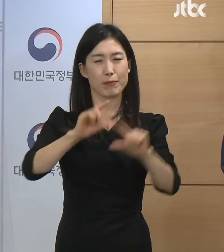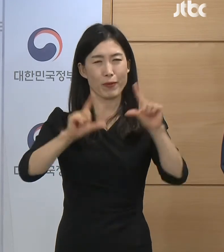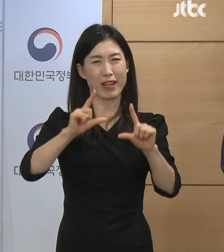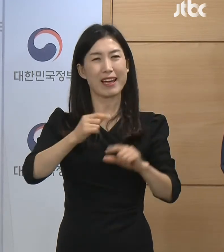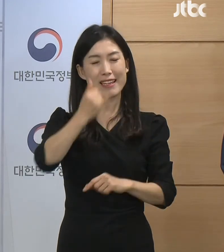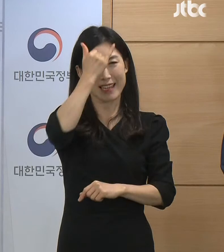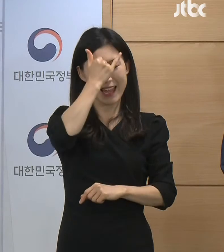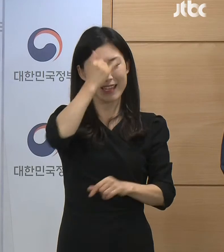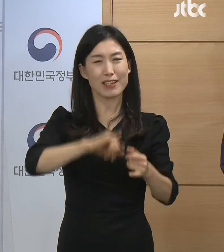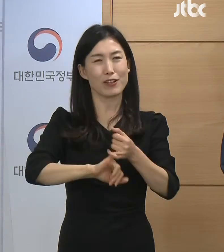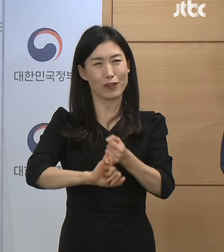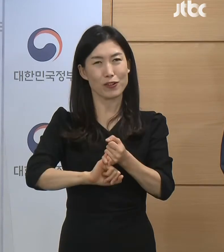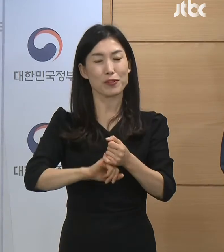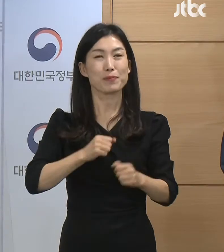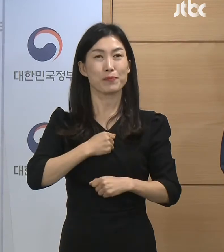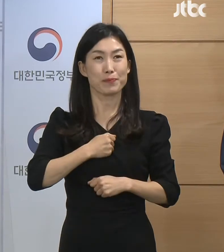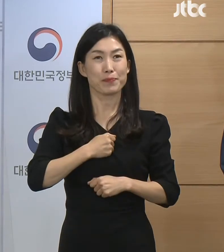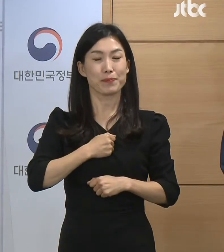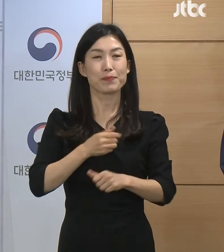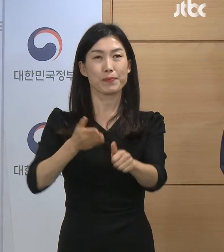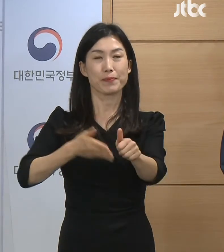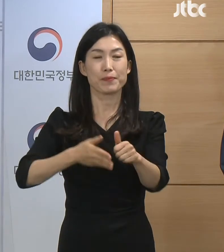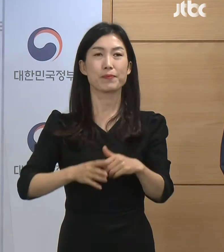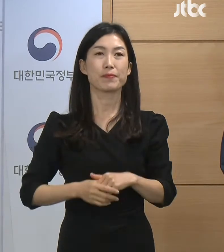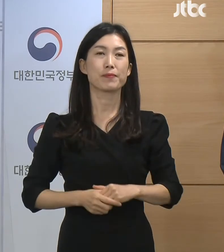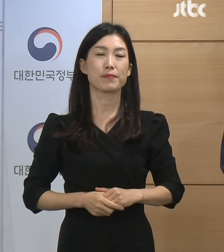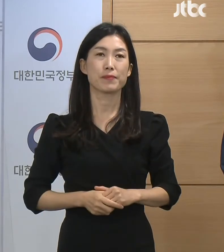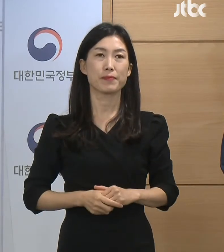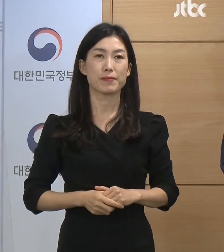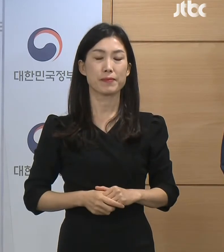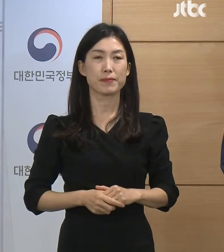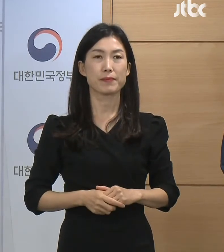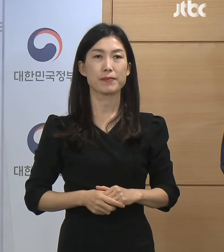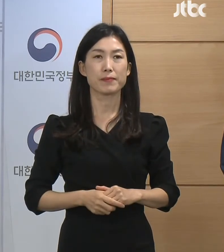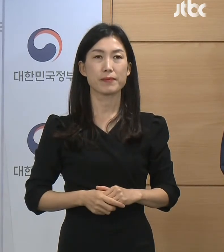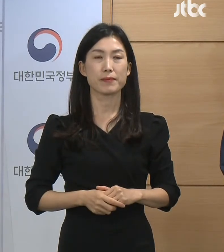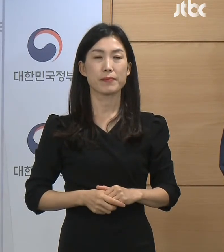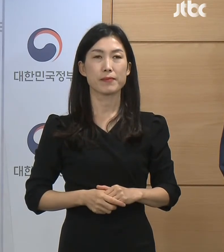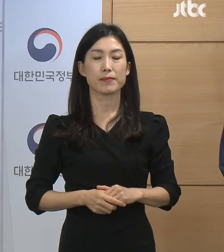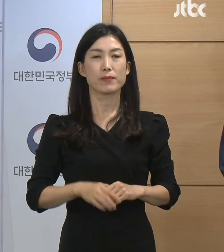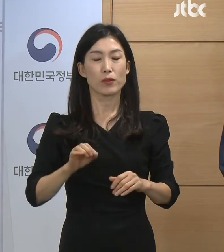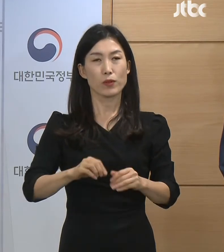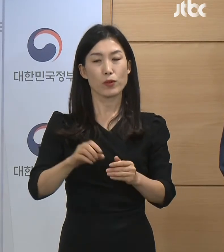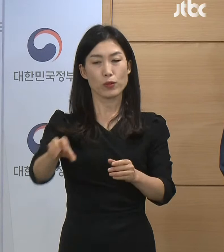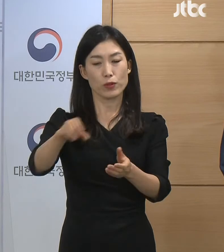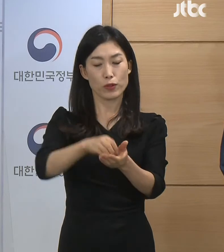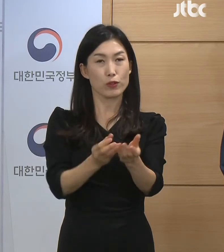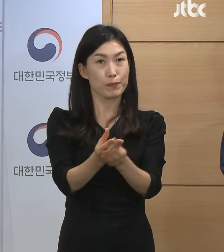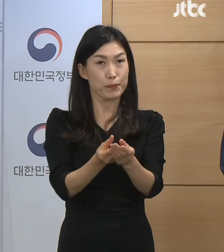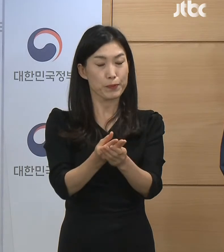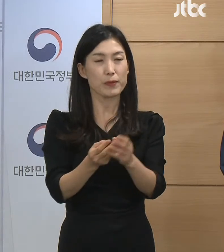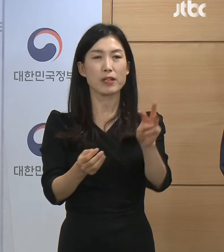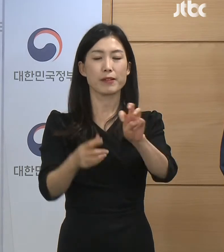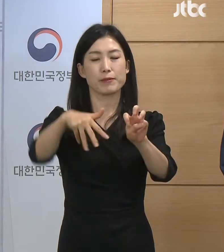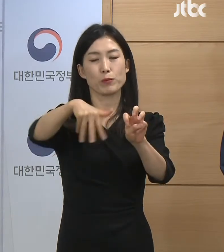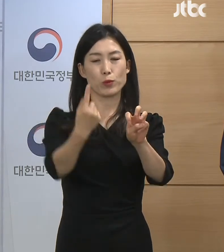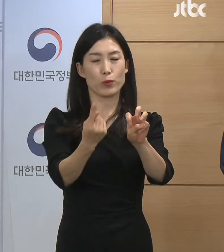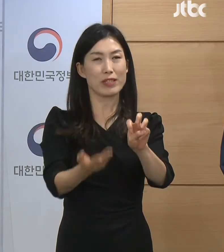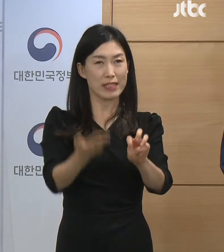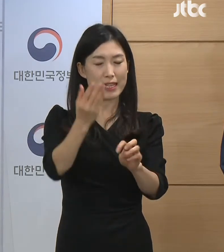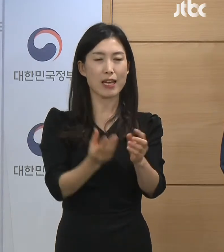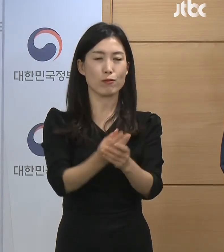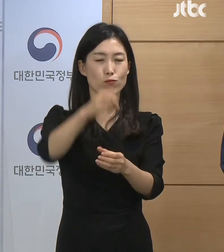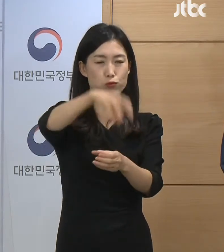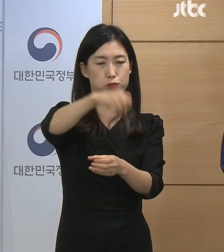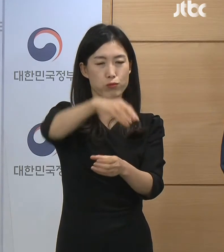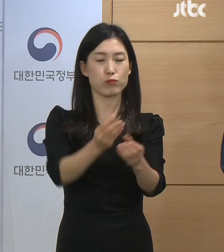예절을 꼭 지켜주시길 당부드립니다. 또 30초간 비누로 손 씻기나 손소독제 사용